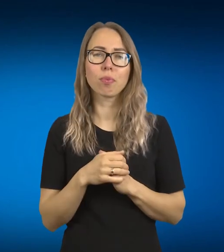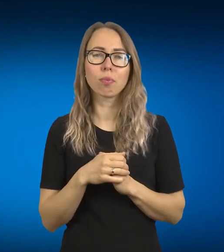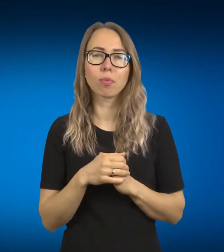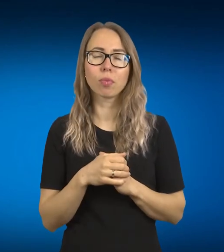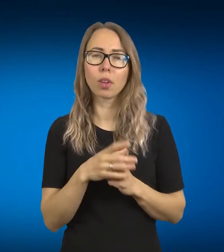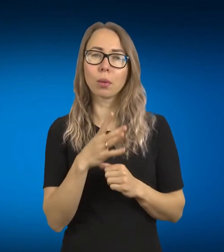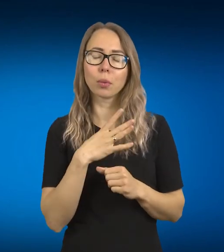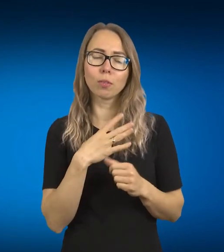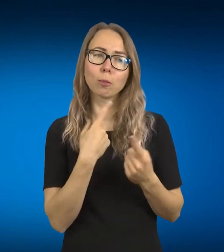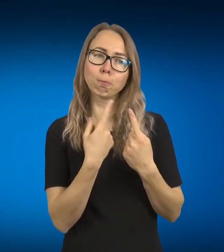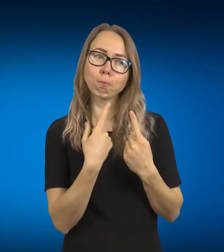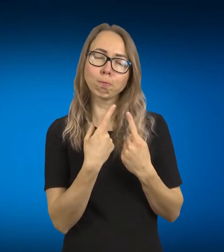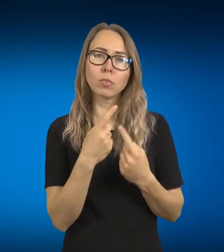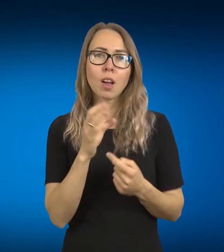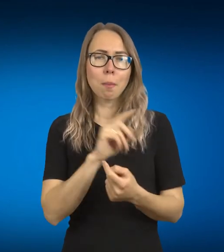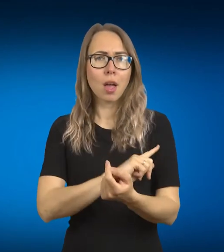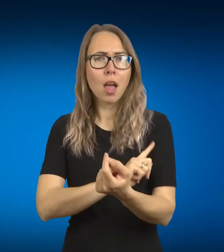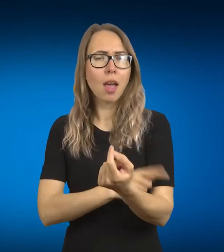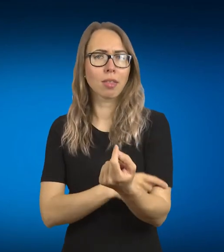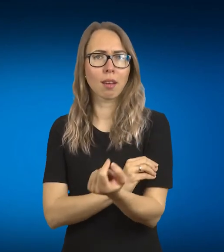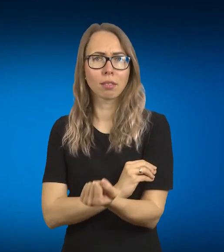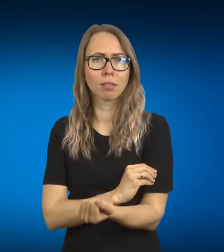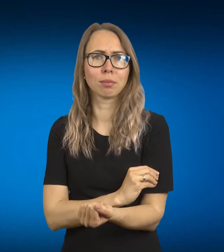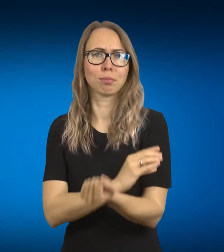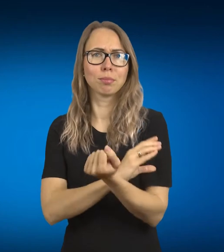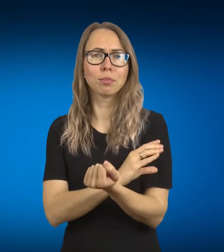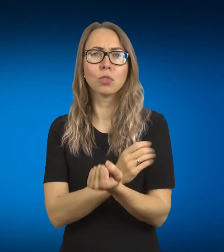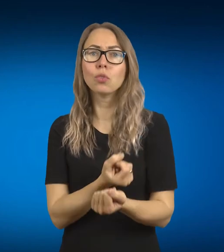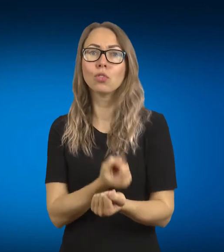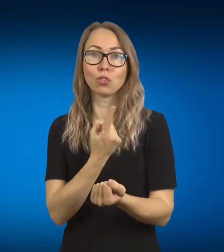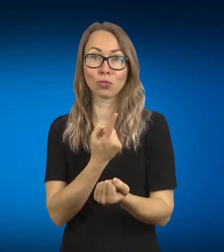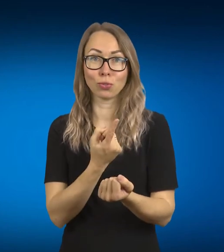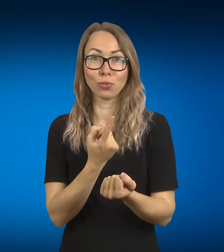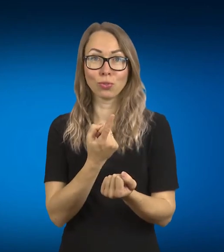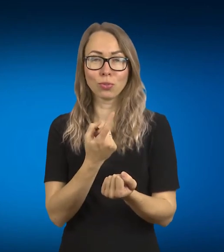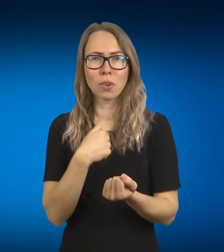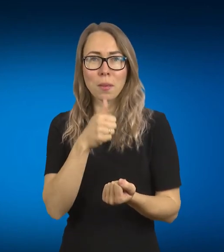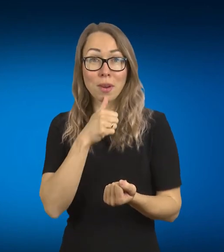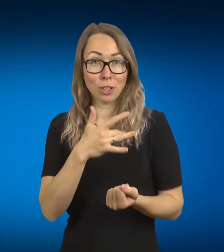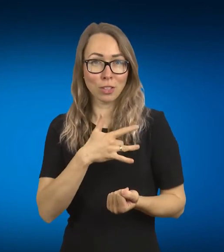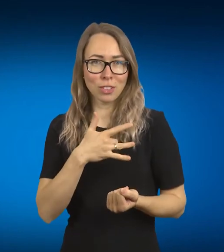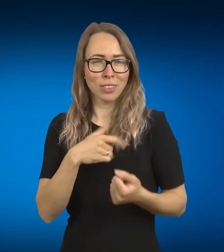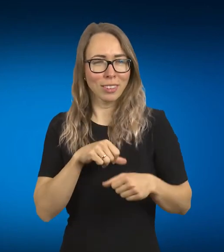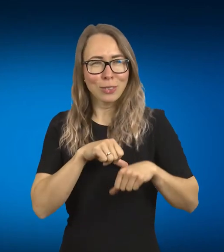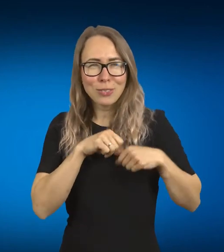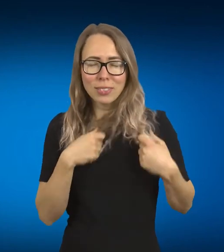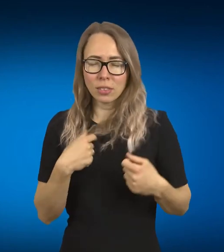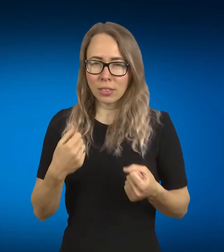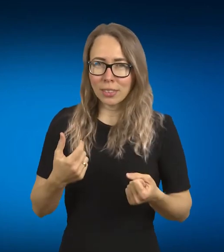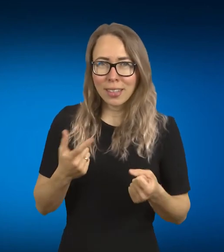indėlis ir kai tu iš širdies kažkoje mėsi, jisai visą laiką kažkokias yra kelrodė žvaigždės, vat